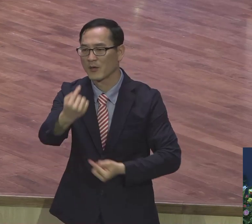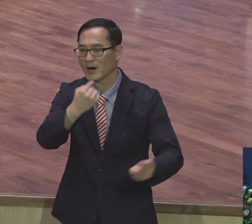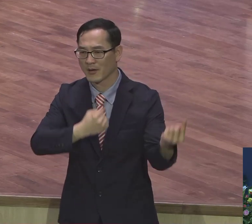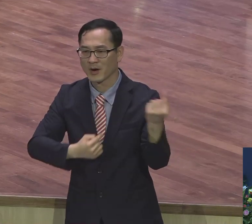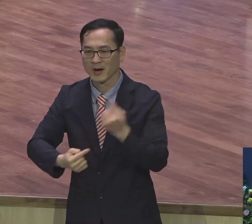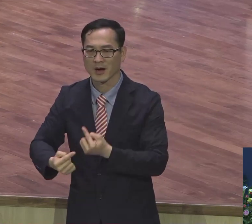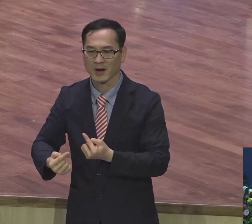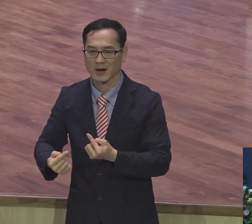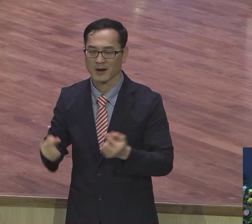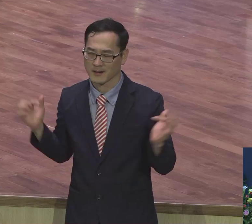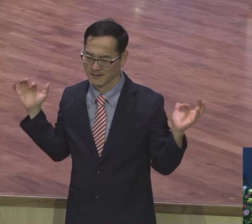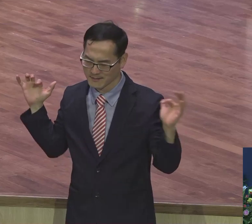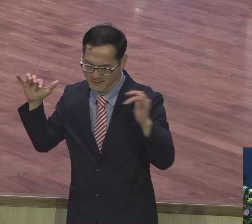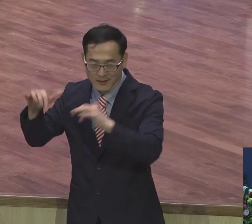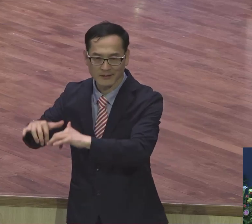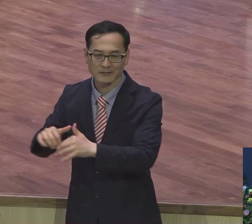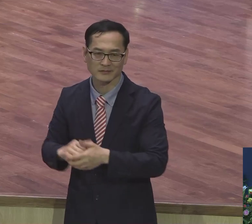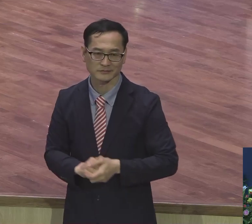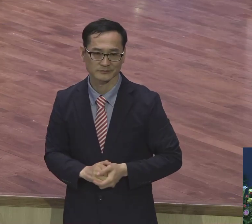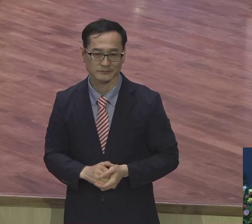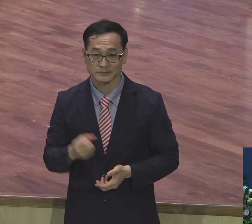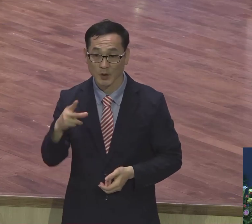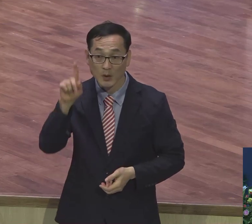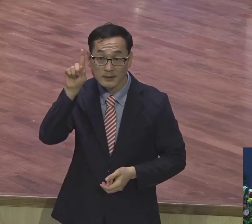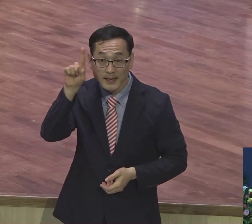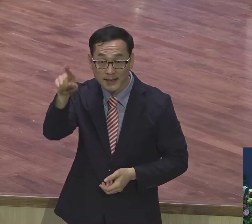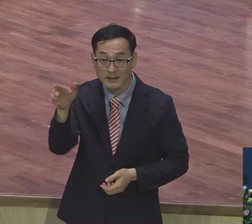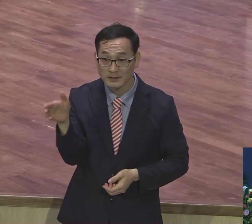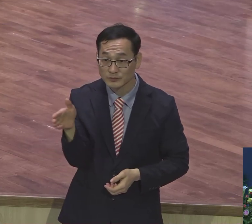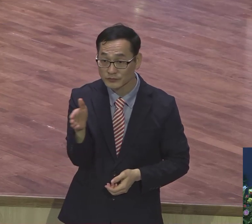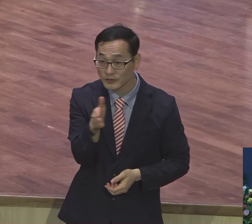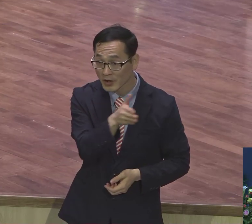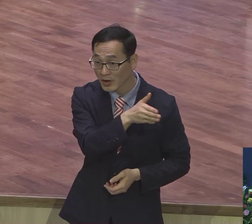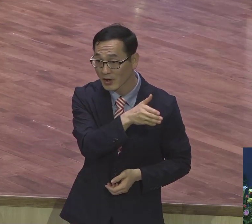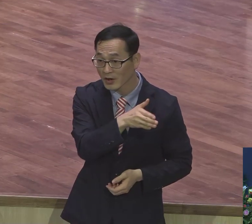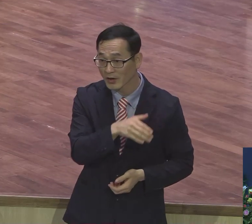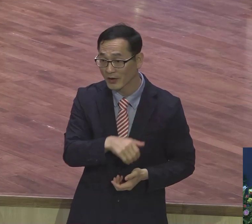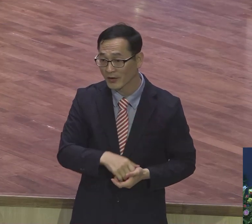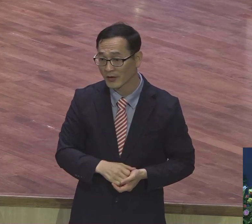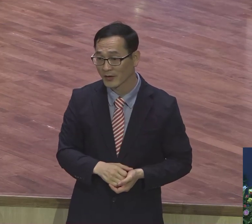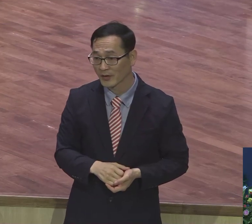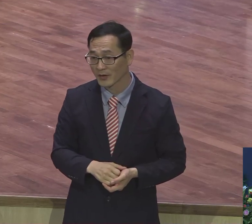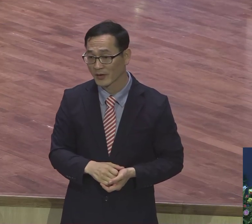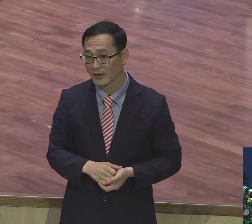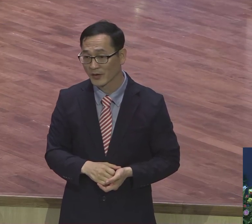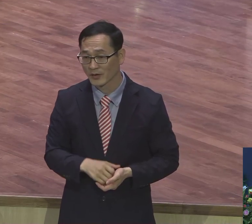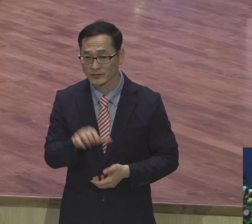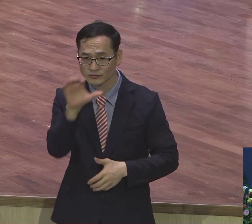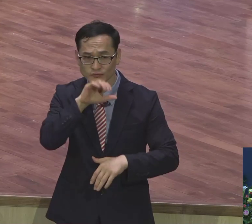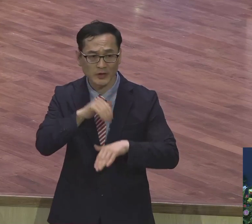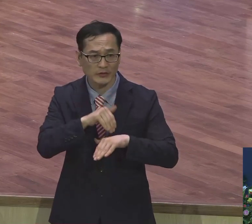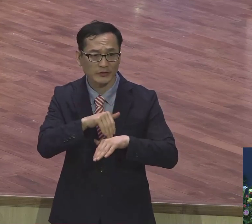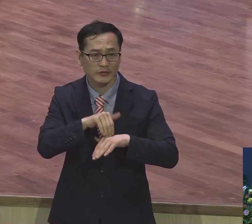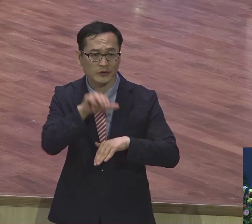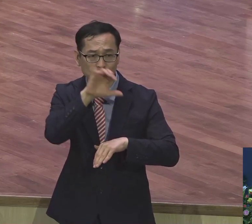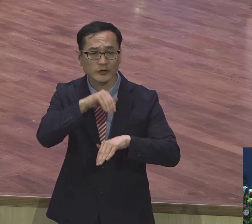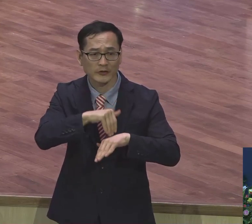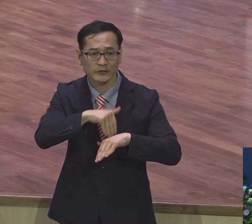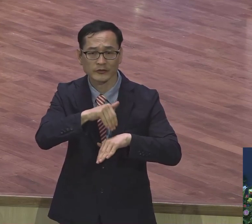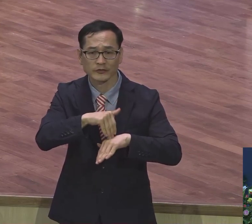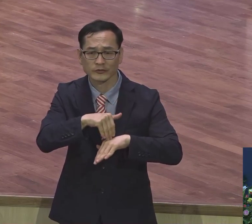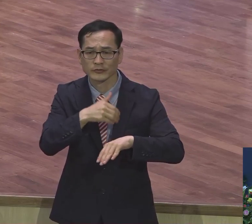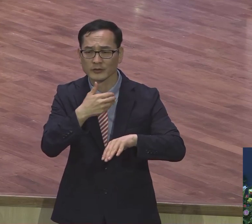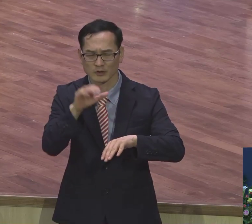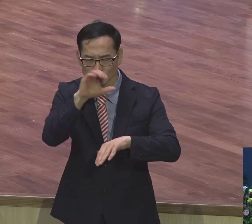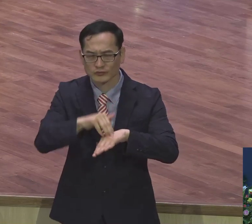참석한 분들이 많이 있어요. 그리고 내일부터 또 훈련을 받아보겠다. 이 더운 날씨에 말이에요. 훈련을 우리가 받아보겠다고